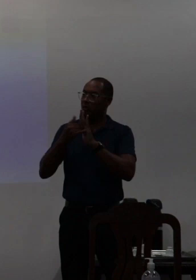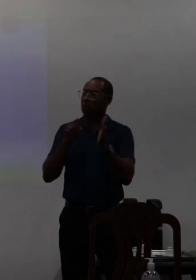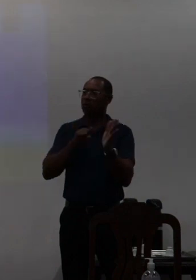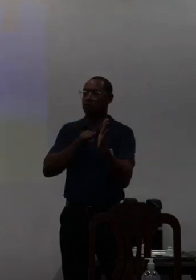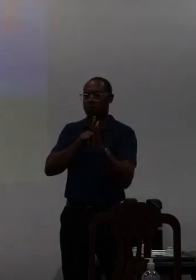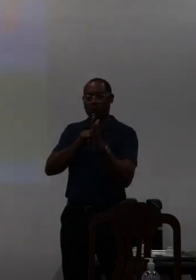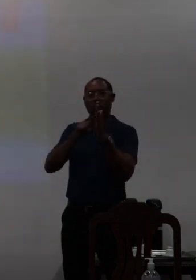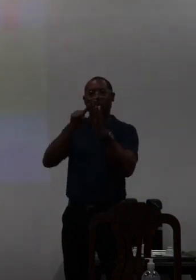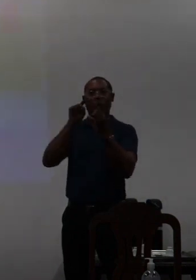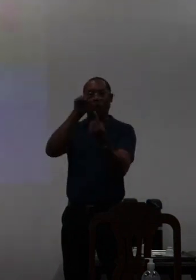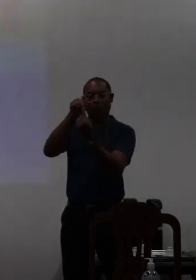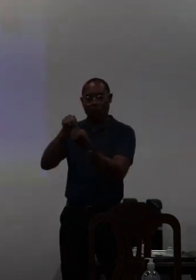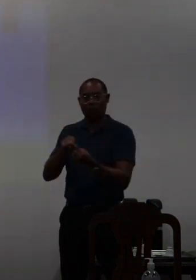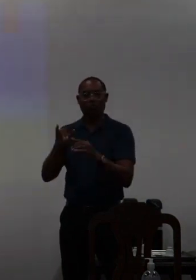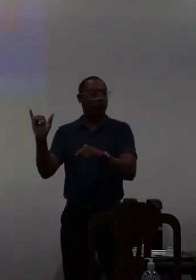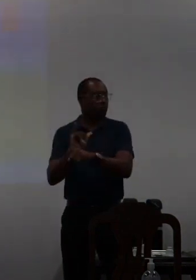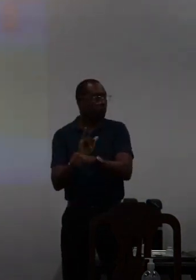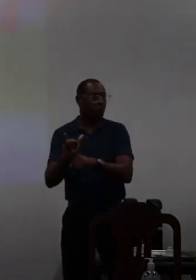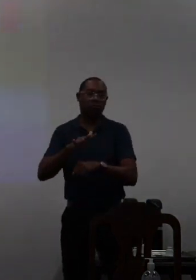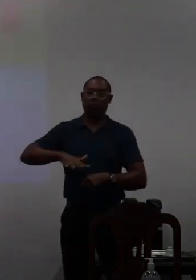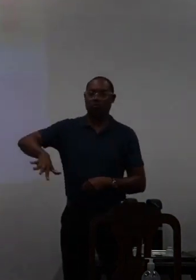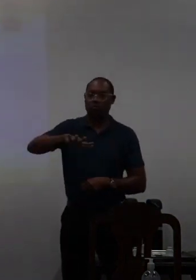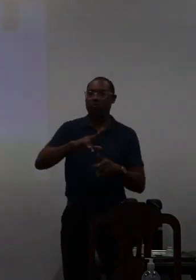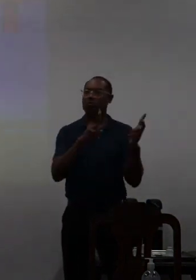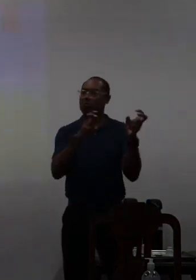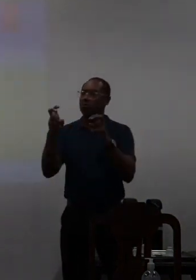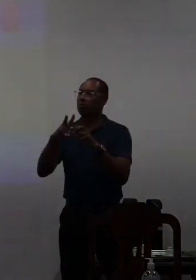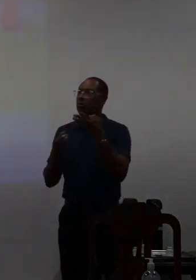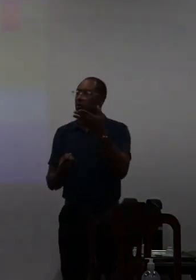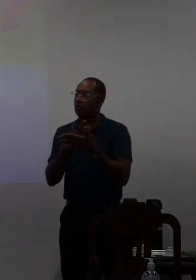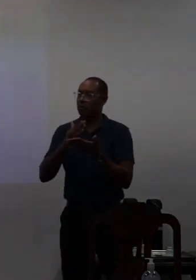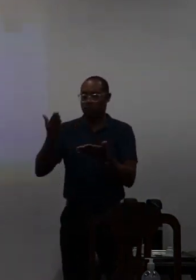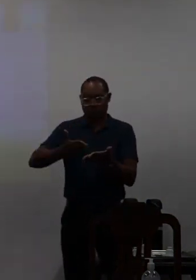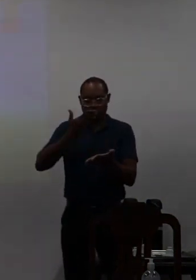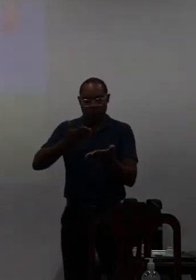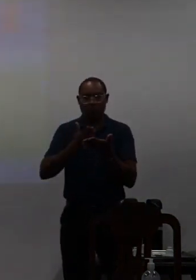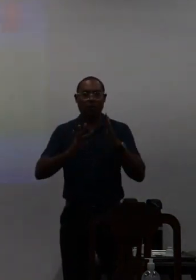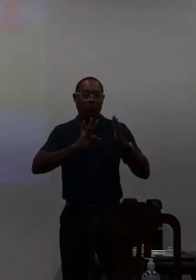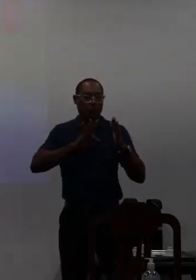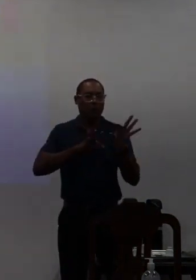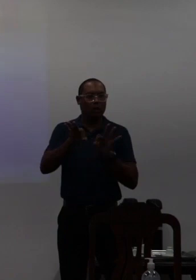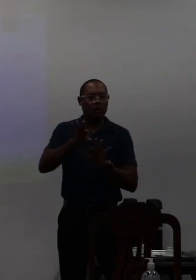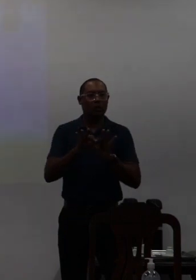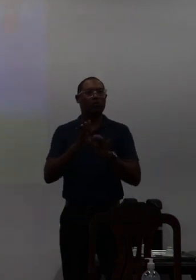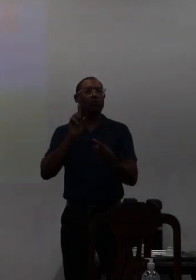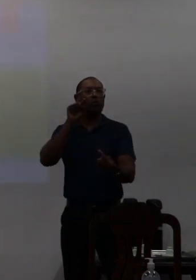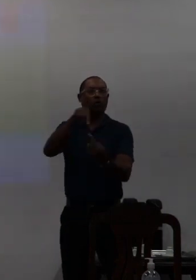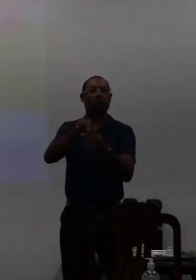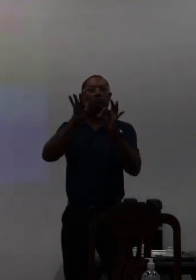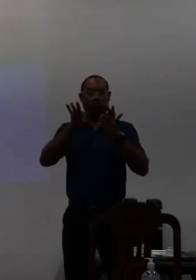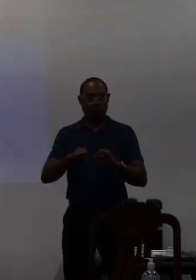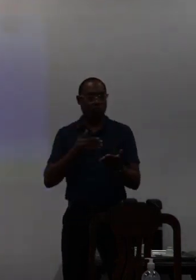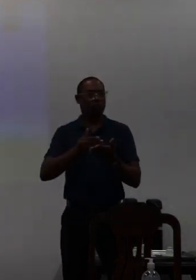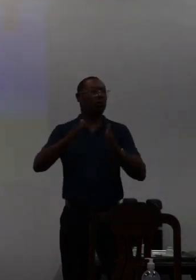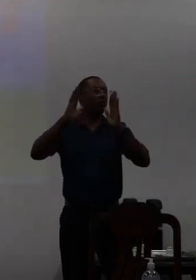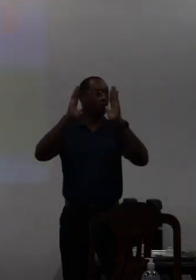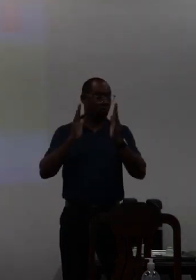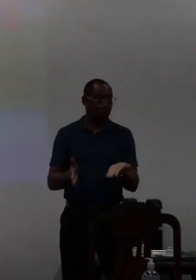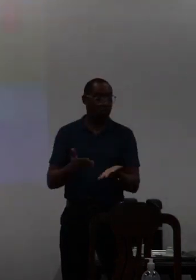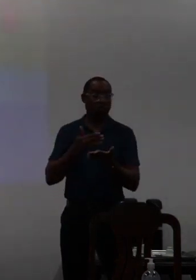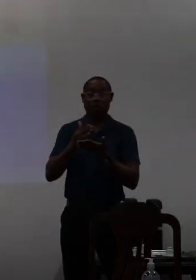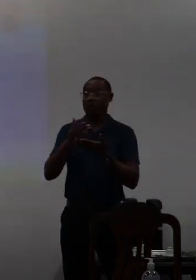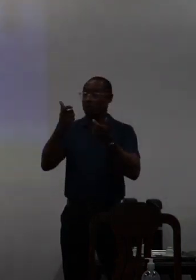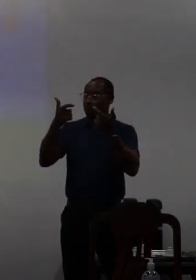estratégicos por área temática construímos as fichas técnicas dos objetivos conforme a